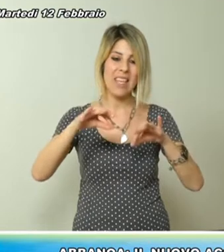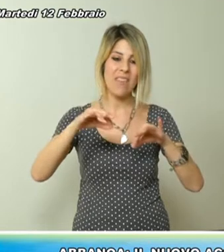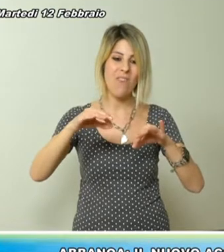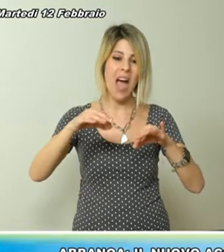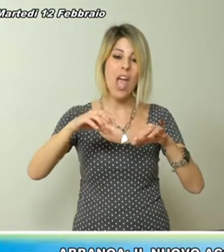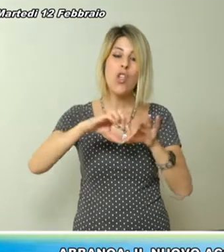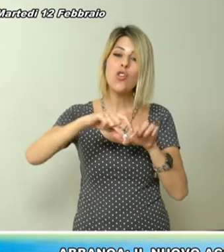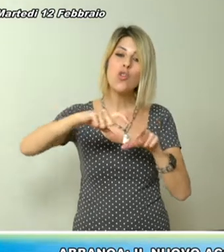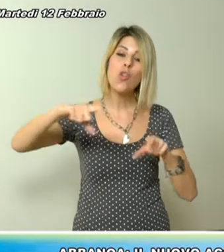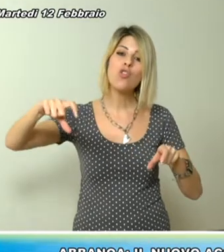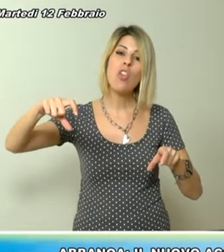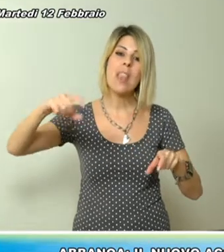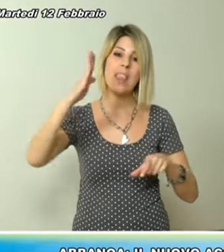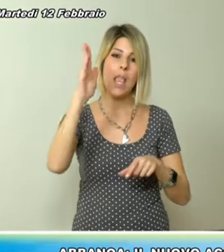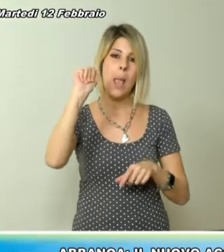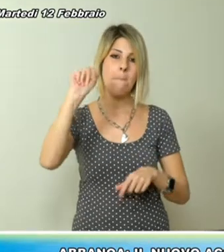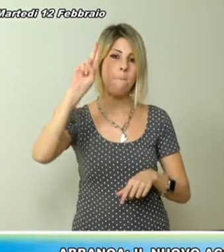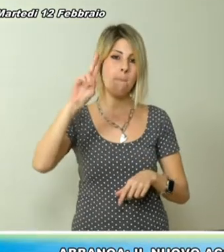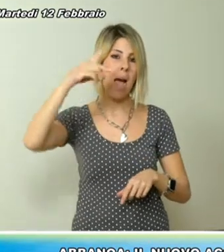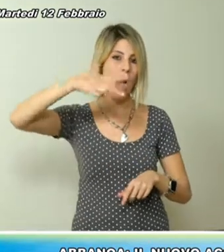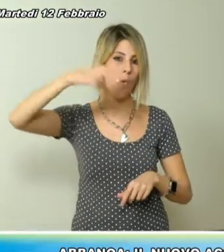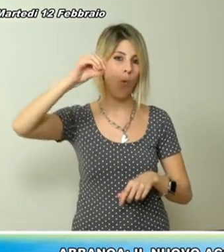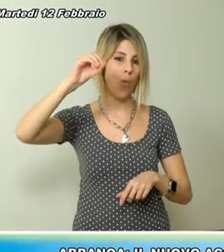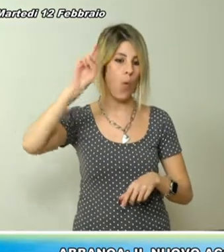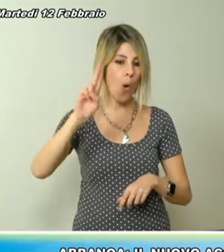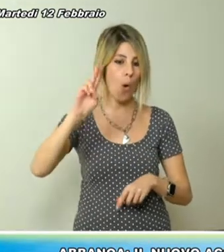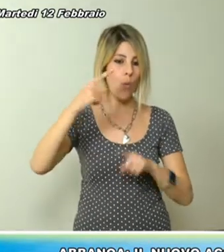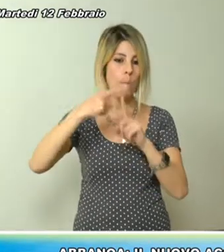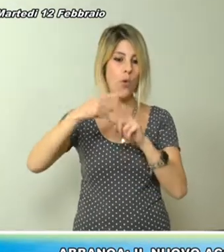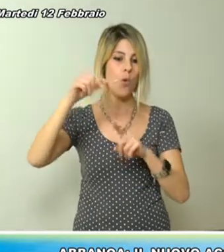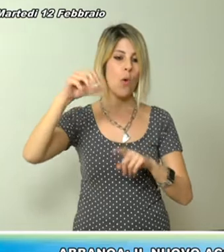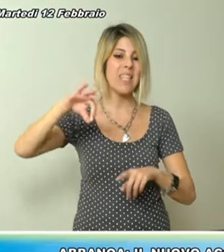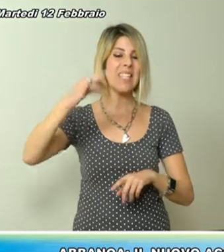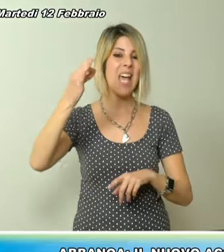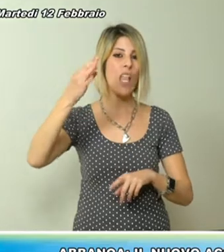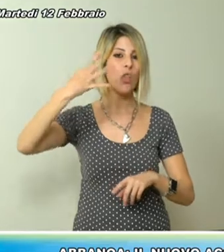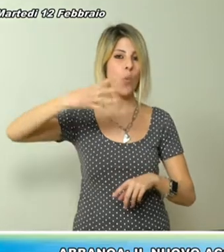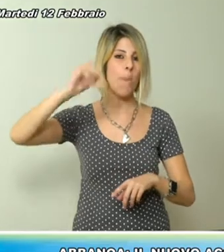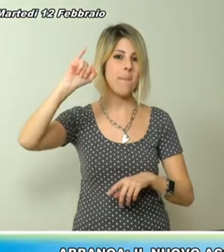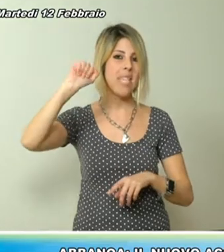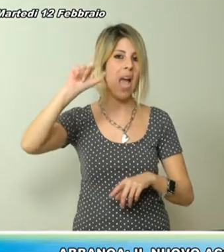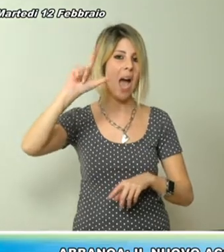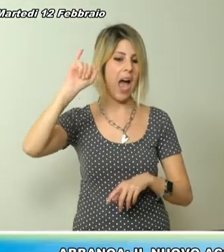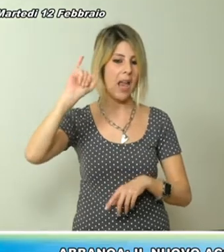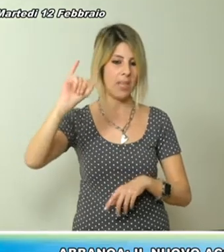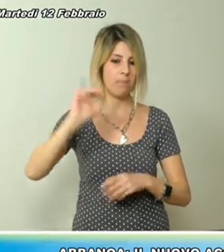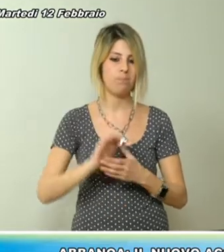va a sostituire la vecchia struttura realizzata nel 1971